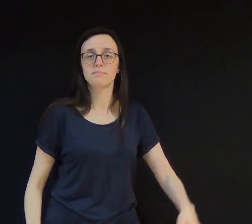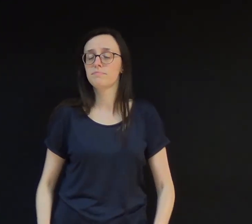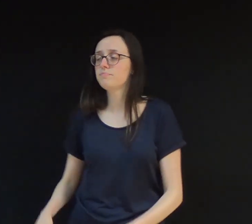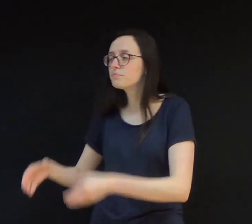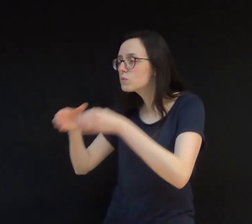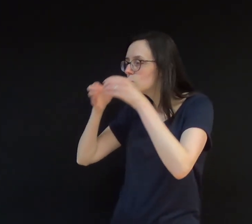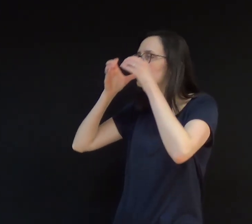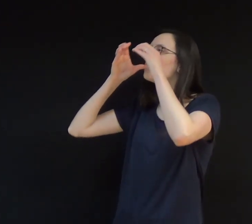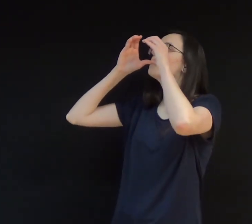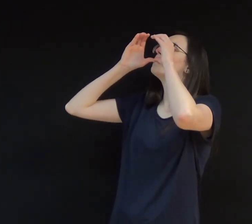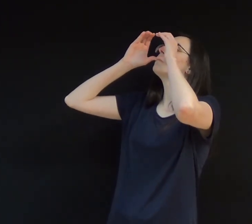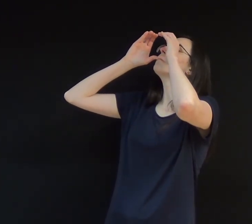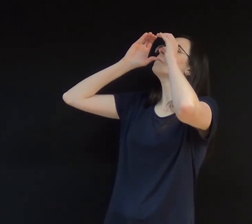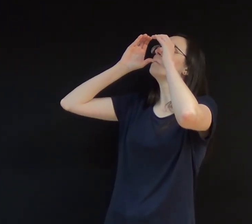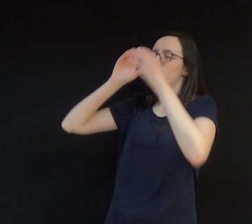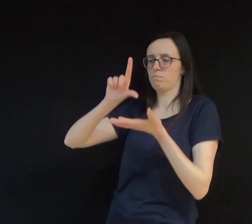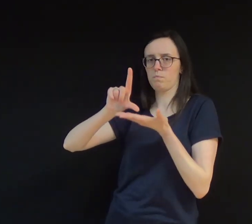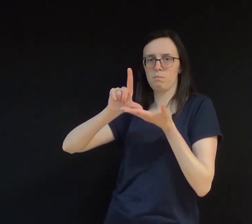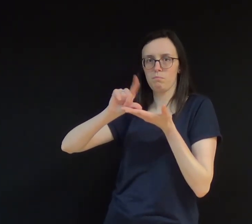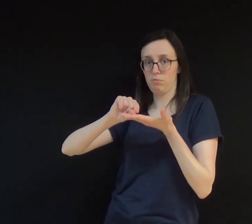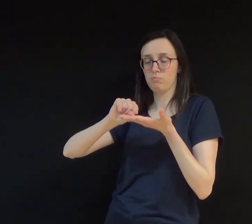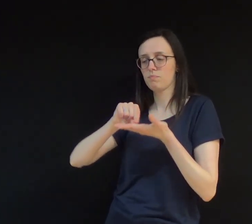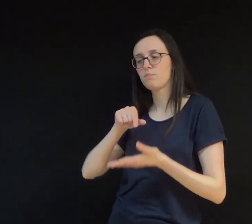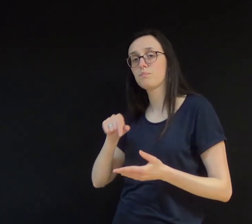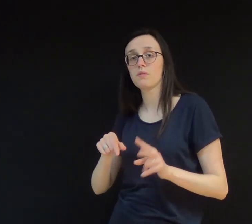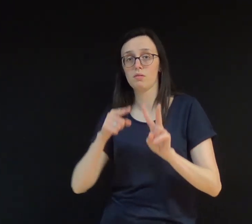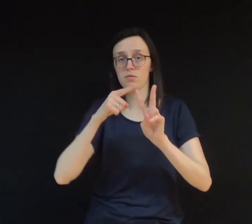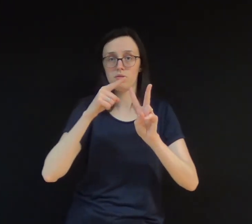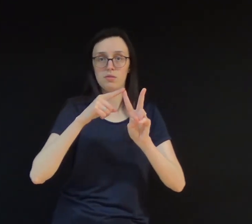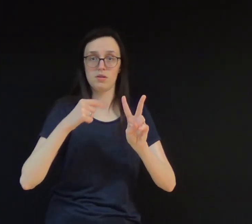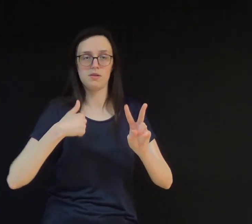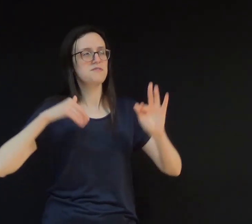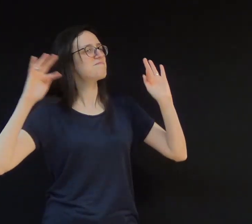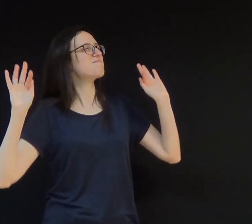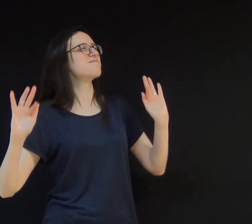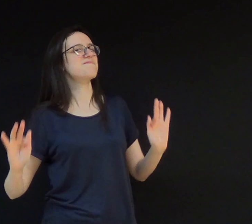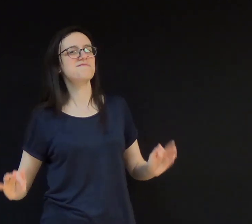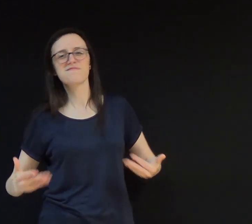Quando o leite acabou, o mais velho começou a cantar, a dançar e a jogar futebol com uma lata vazia.